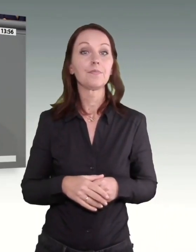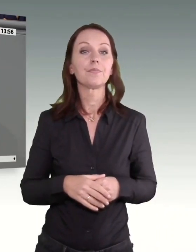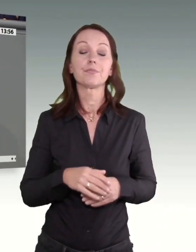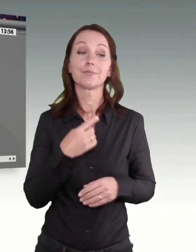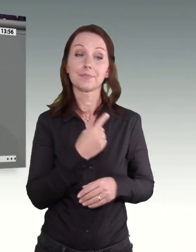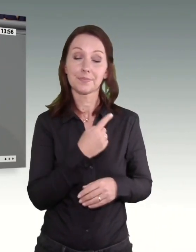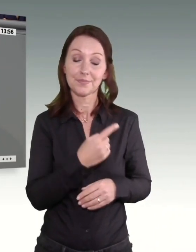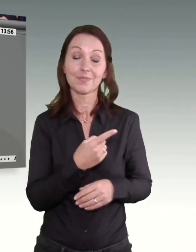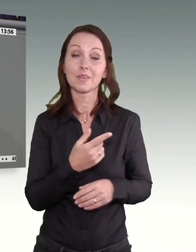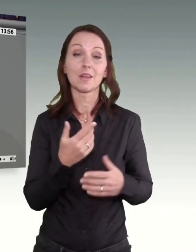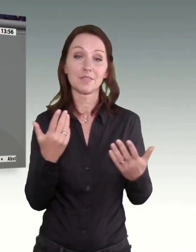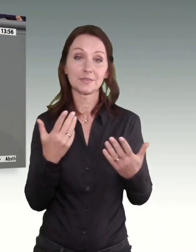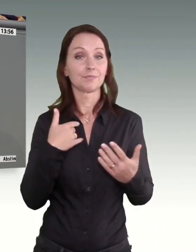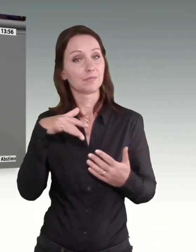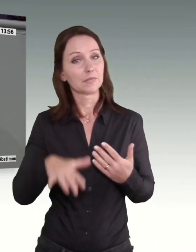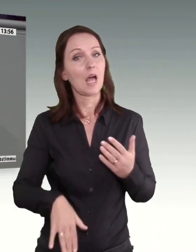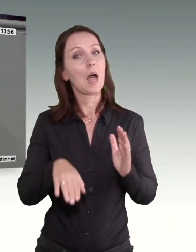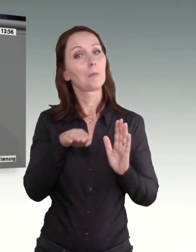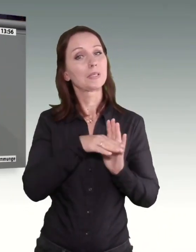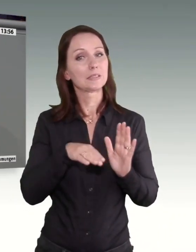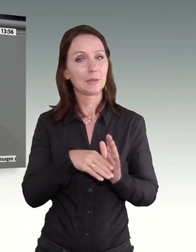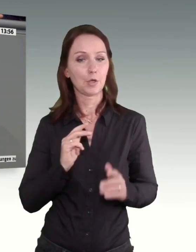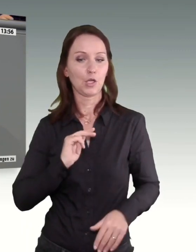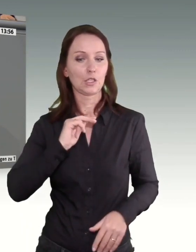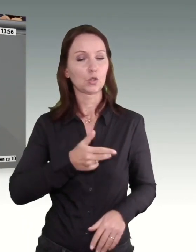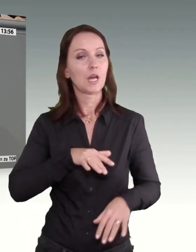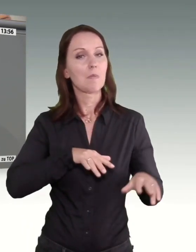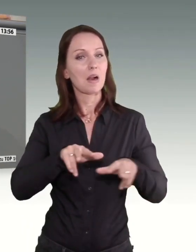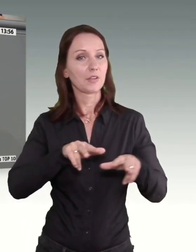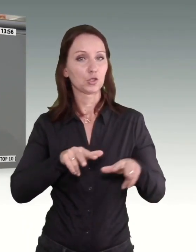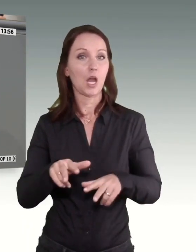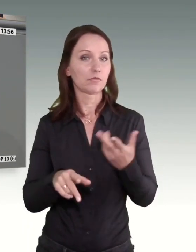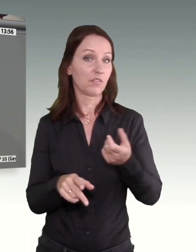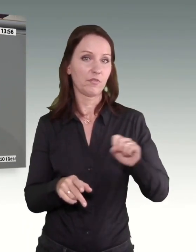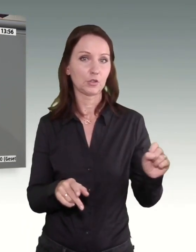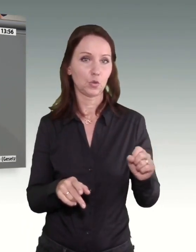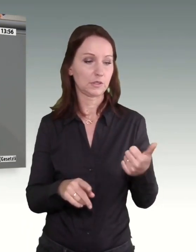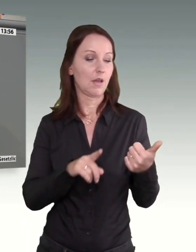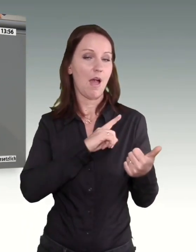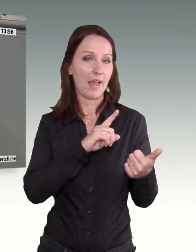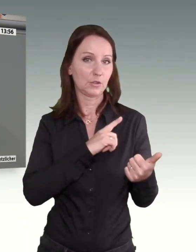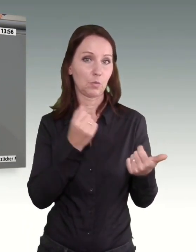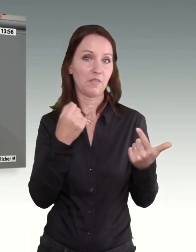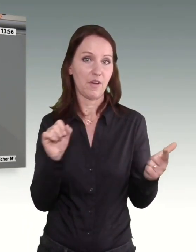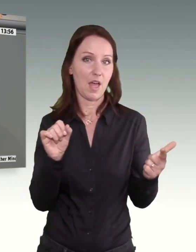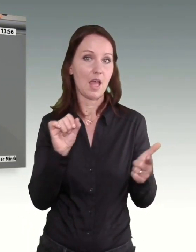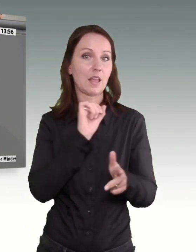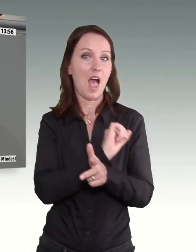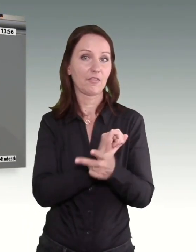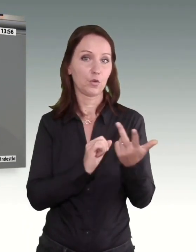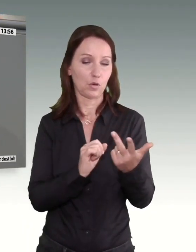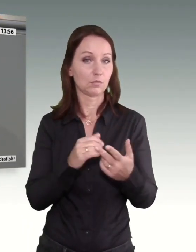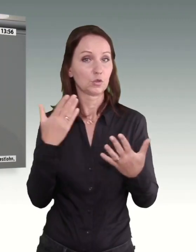Verstoß gegen die Prinzipien der sozialen Marktwirtschaft. Eigentum, Freiheit, Haftung